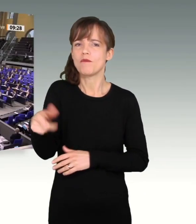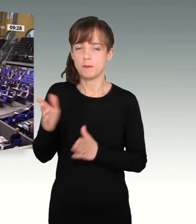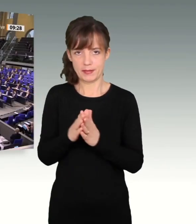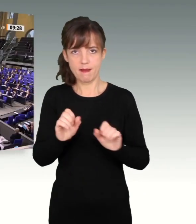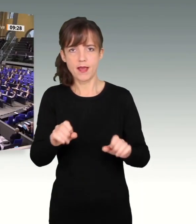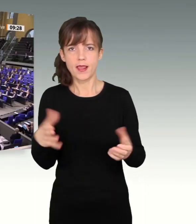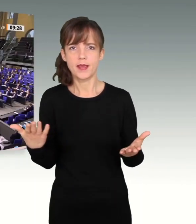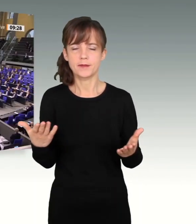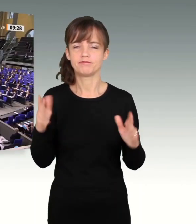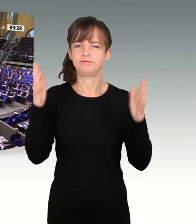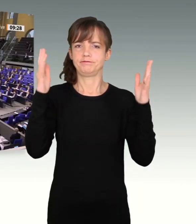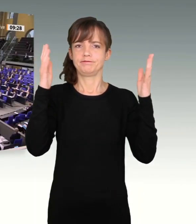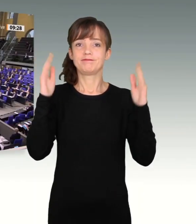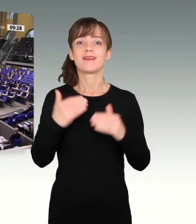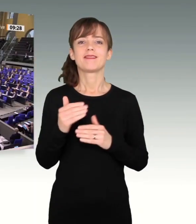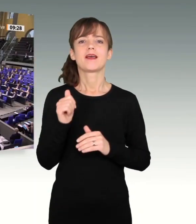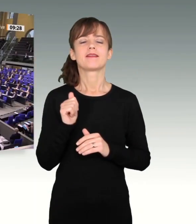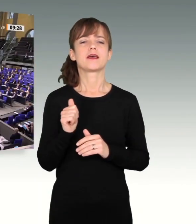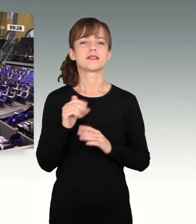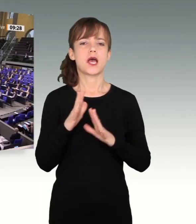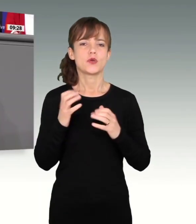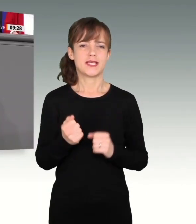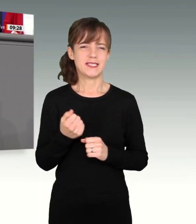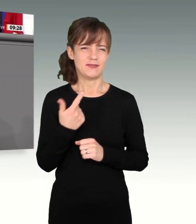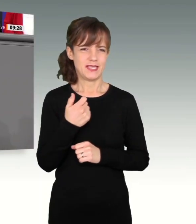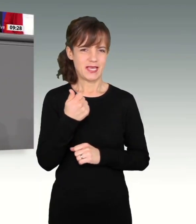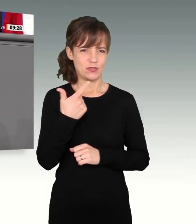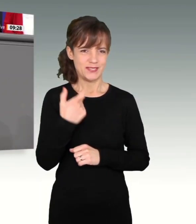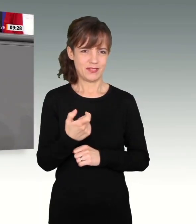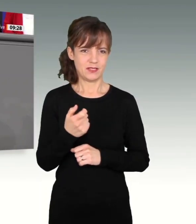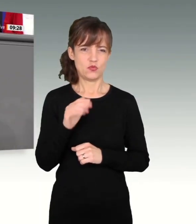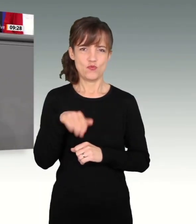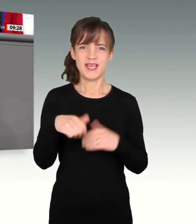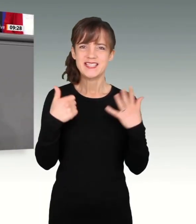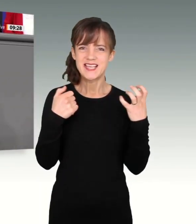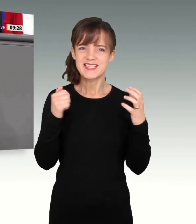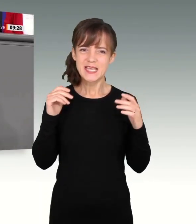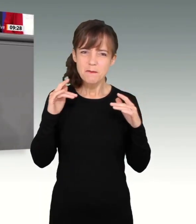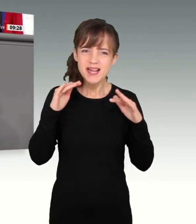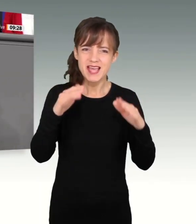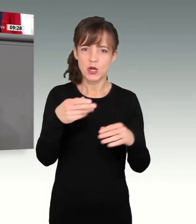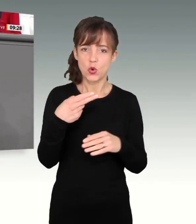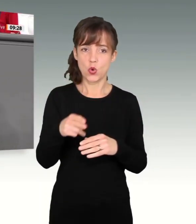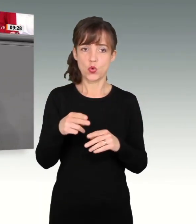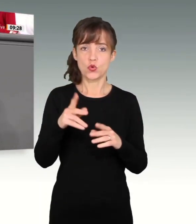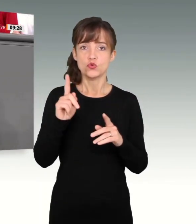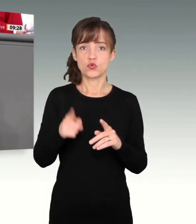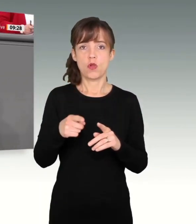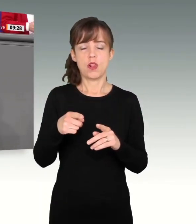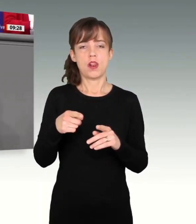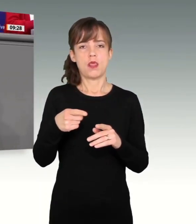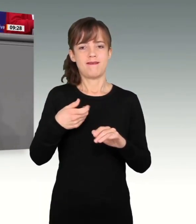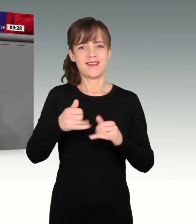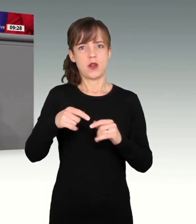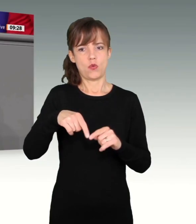Der Nachtragshaushalt 2021 über 60 Milliarden Euro soll rückwirkend im Januar des Folgejahres beschlossen